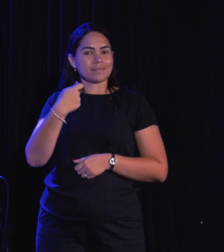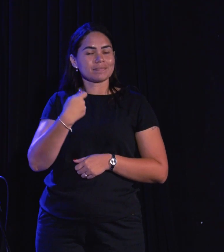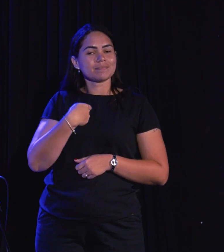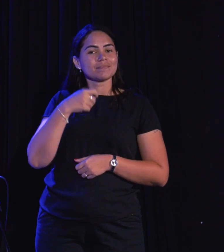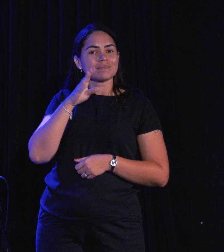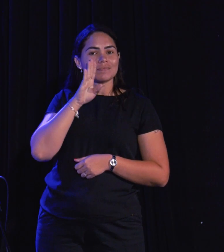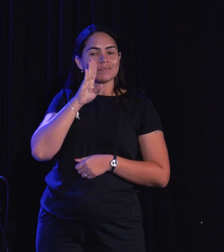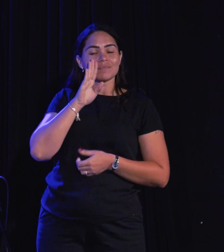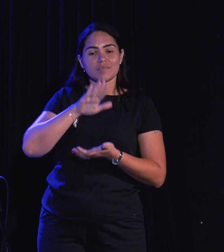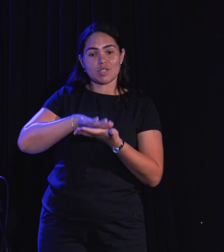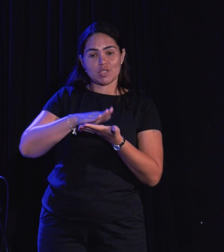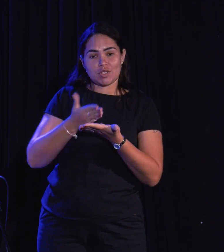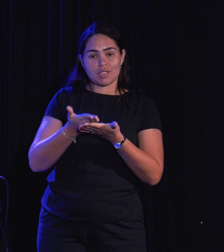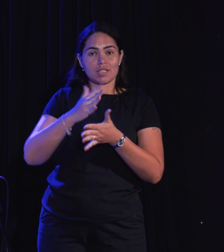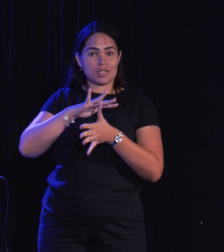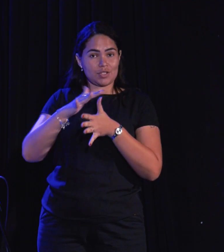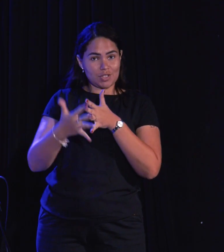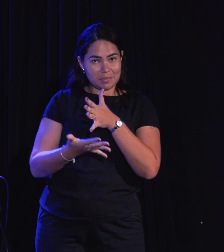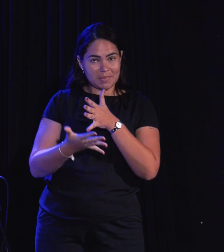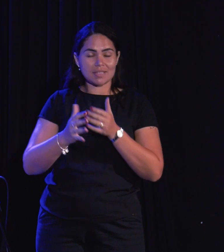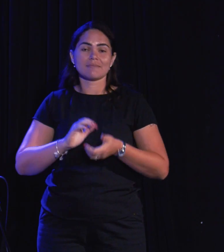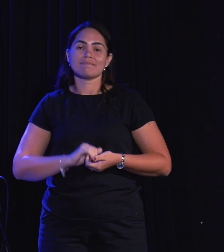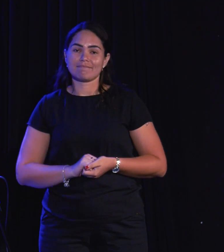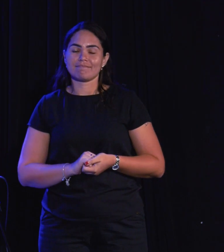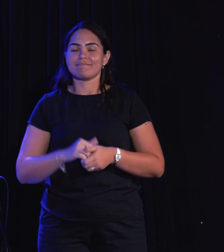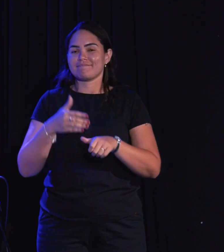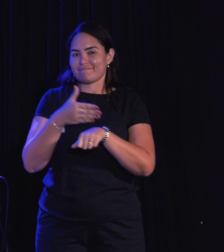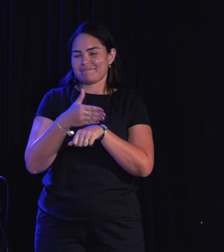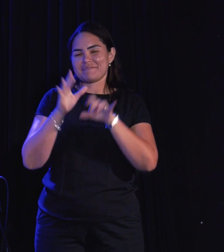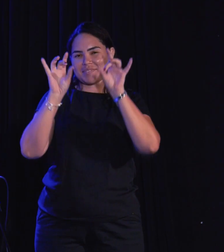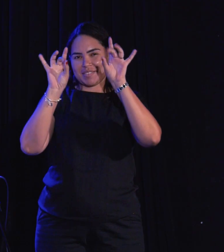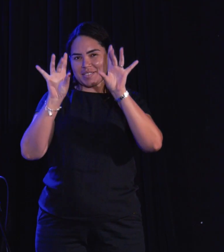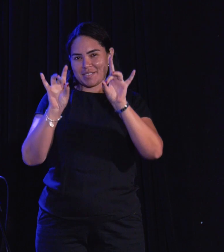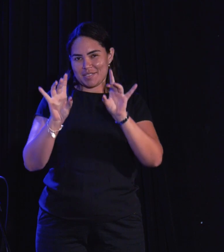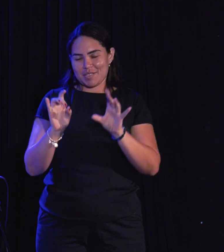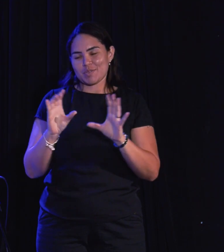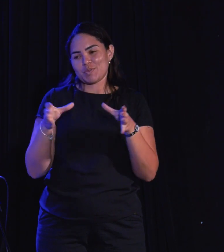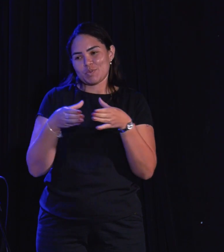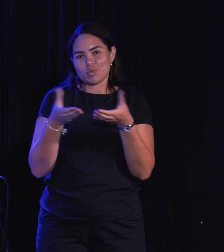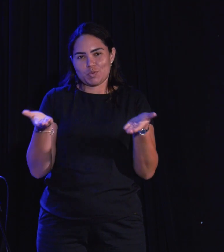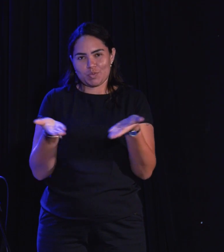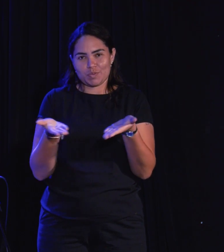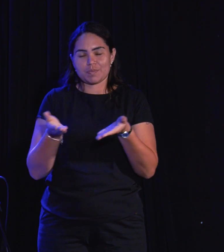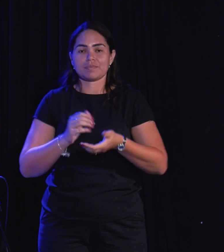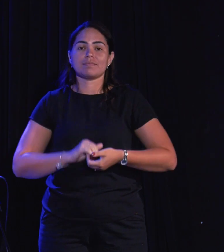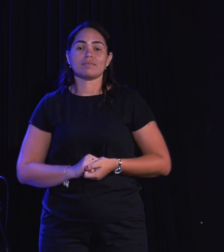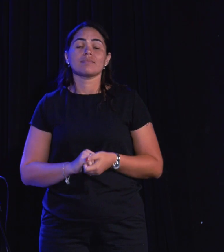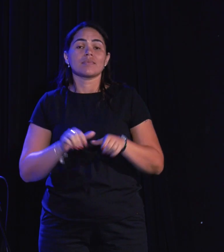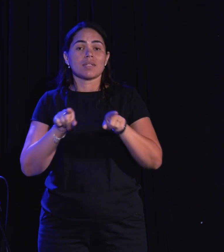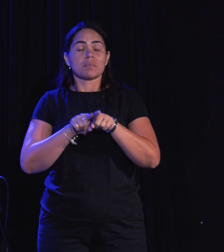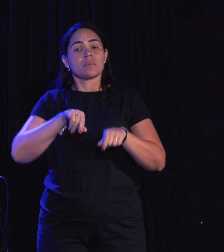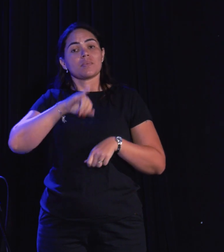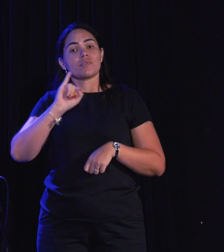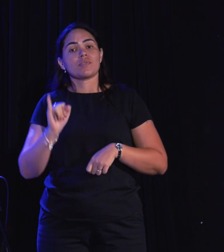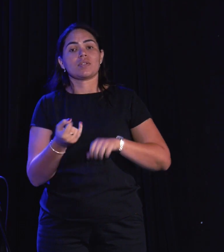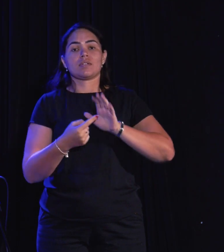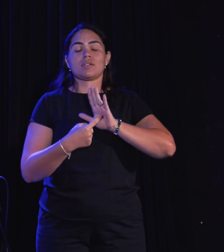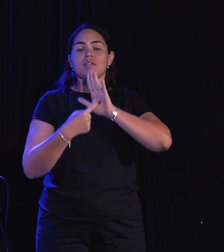nossa intérprete de Libras, participação especial conosco aqui. Queria também apresentar esses grandes